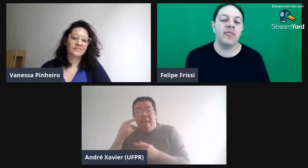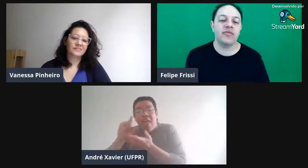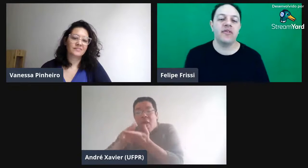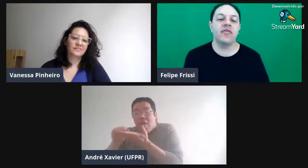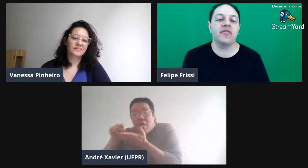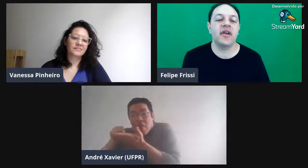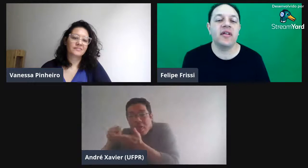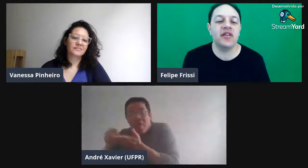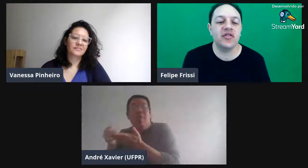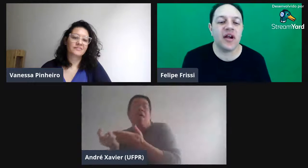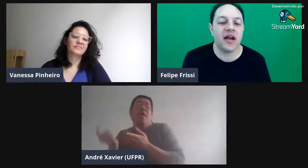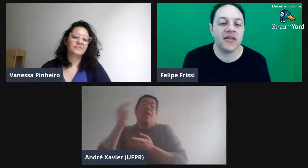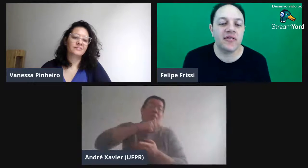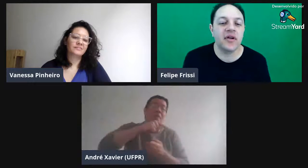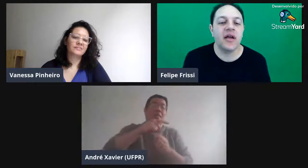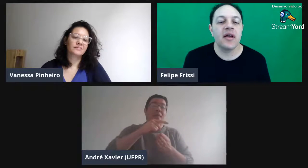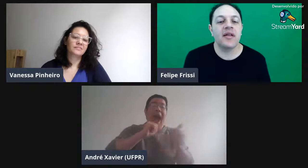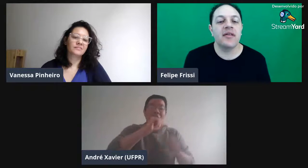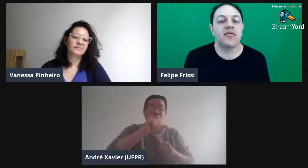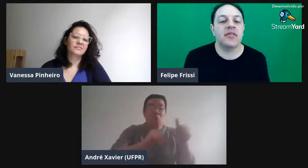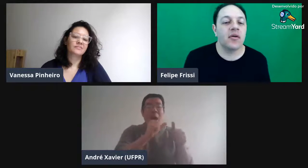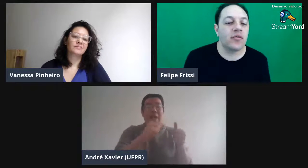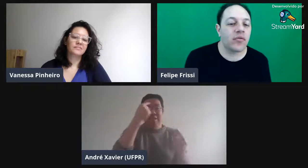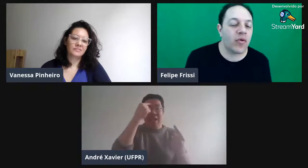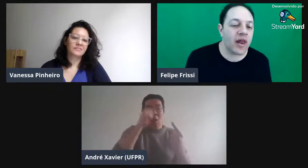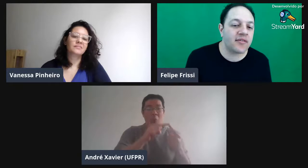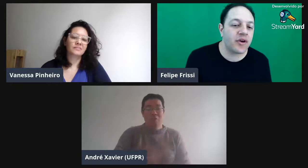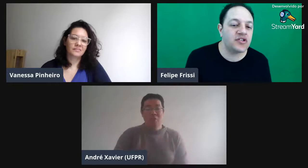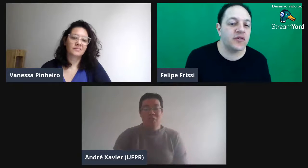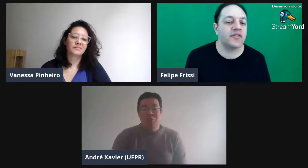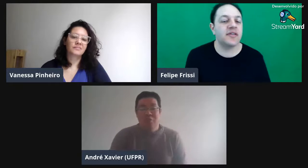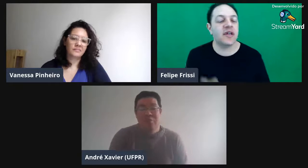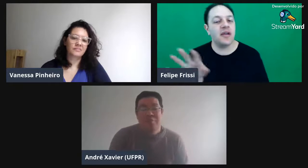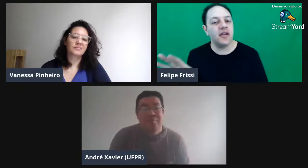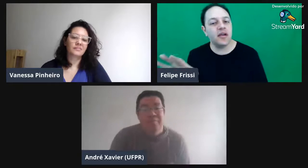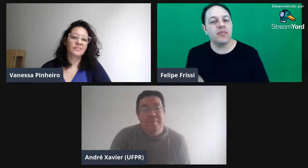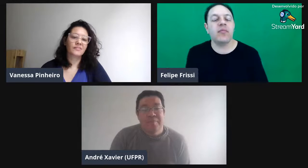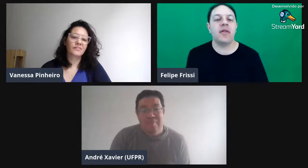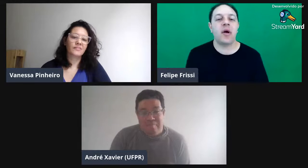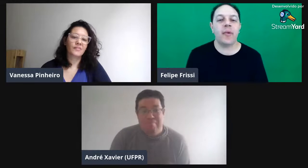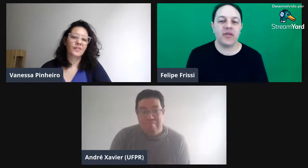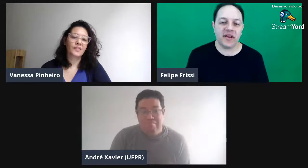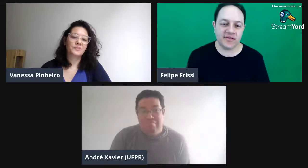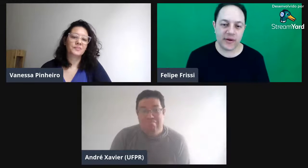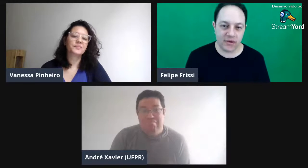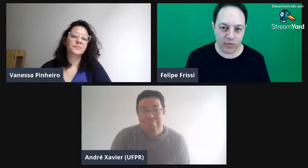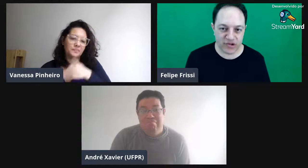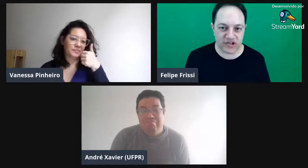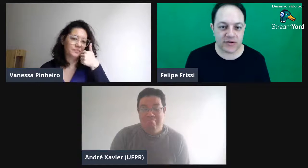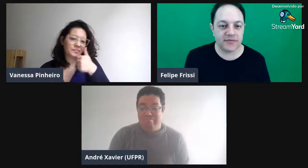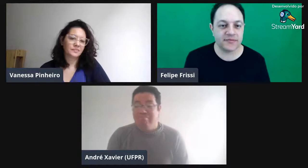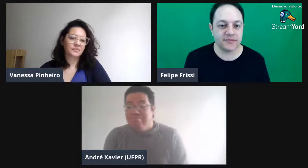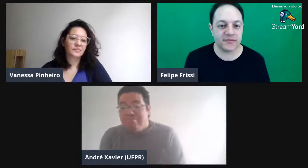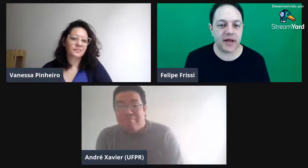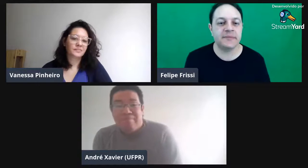impossível você identificar isso. Então, com relação ao artigo, você tem que dar uma alteração ali no objetivo, tá?